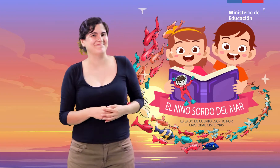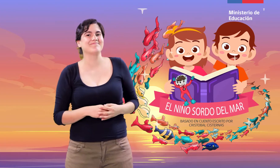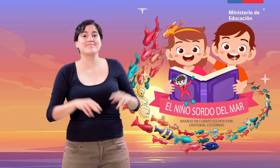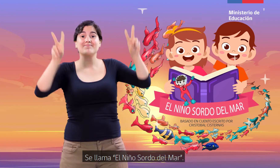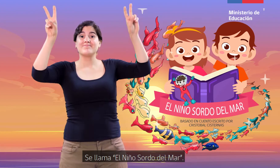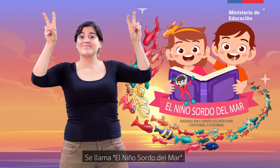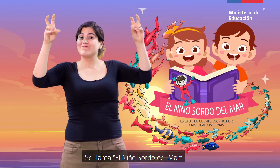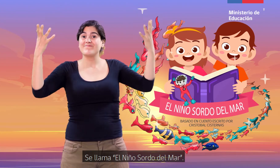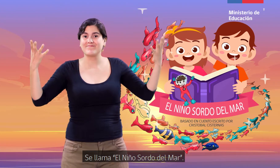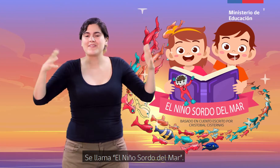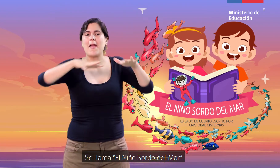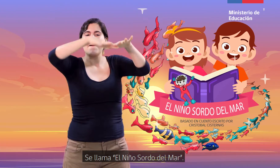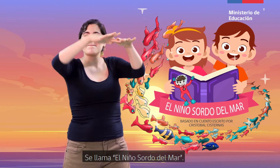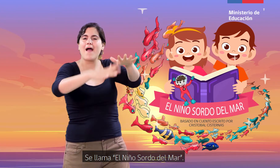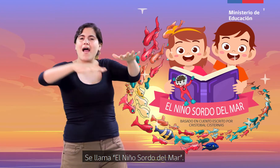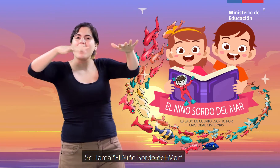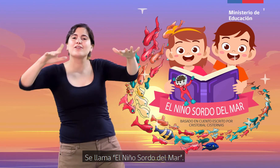Se llama El Niño Sordo del Mar.